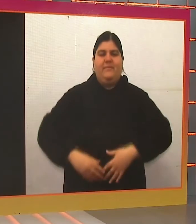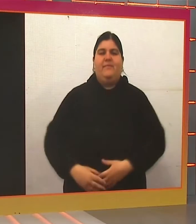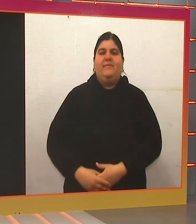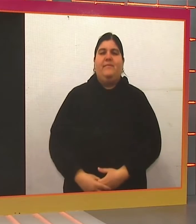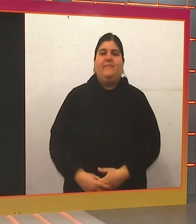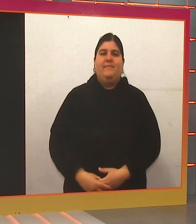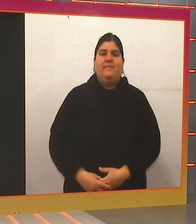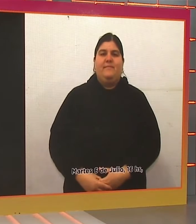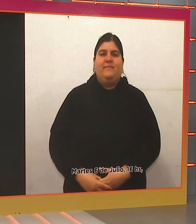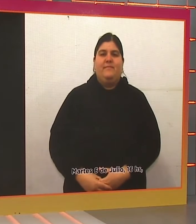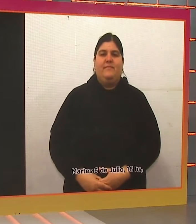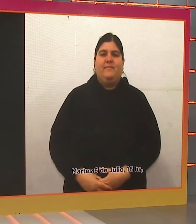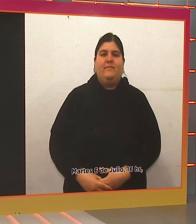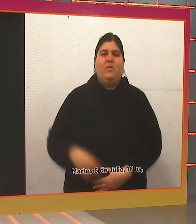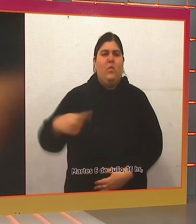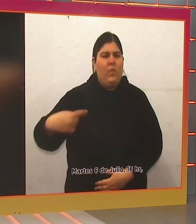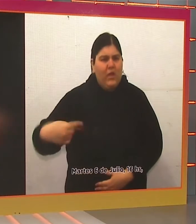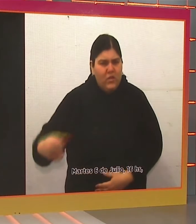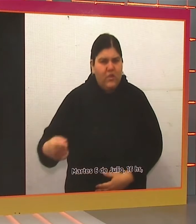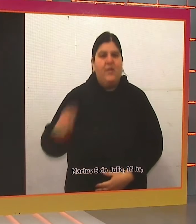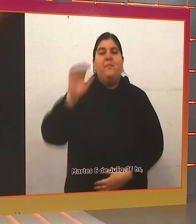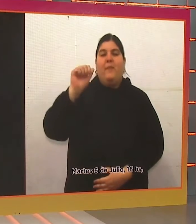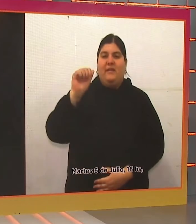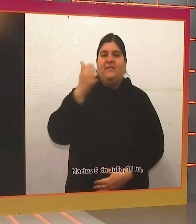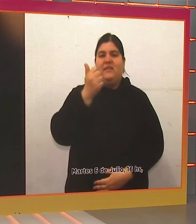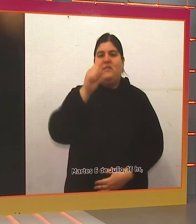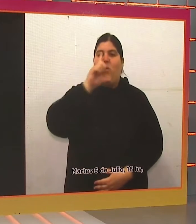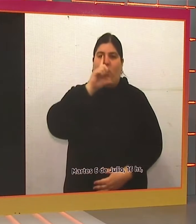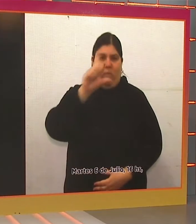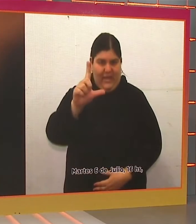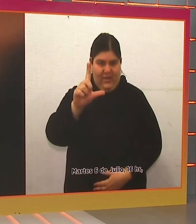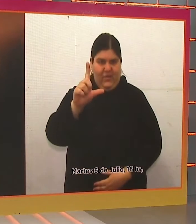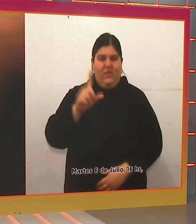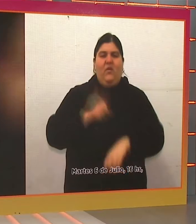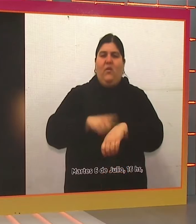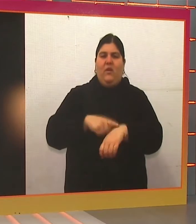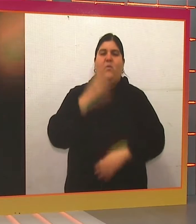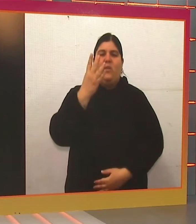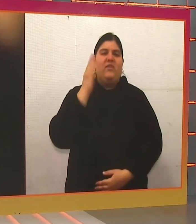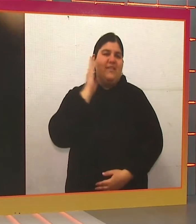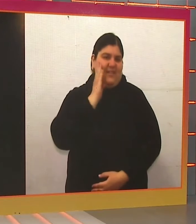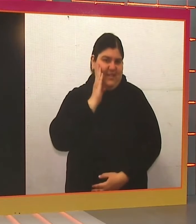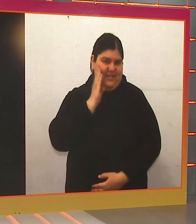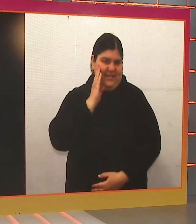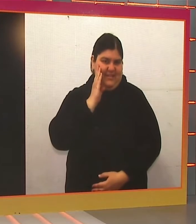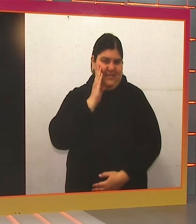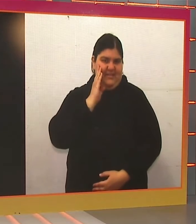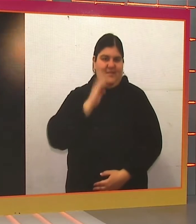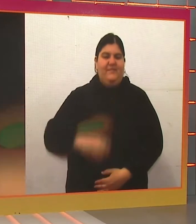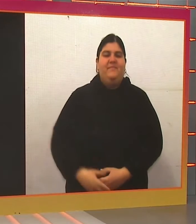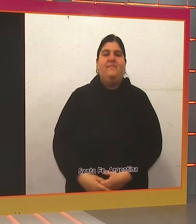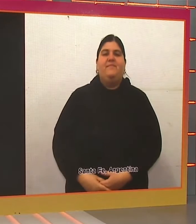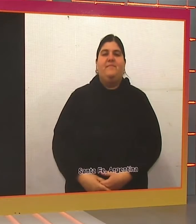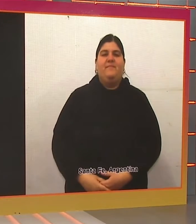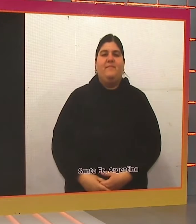por ejemplo, en la era de las redes sociales, que todo el tiempo estamos accediendo a información a través de las redes sociales, muchas